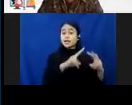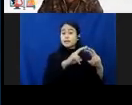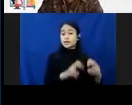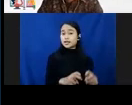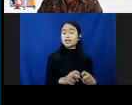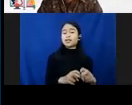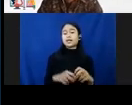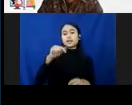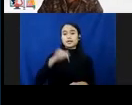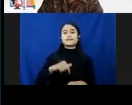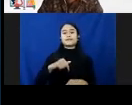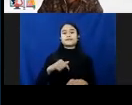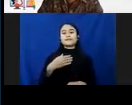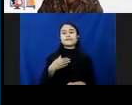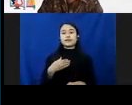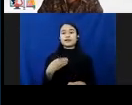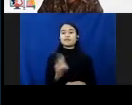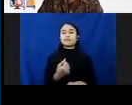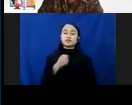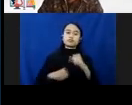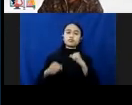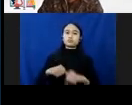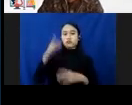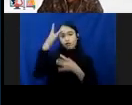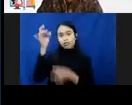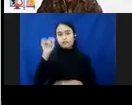memiliki keahlian dan kami punya banyak tenaga ahli di bidang itu.